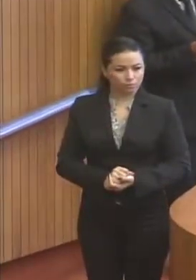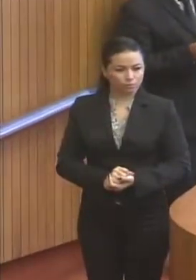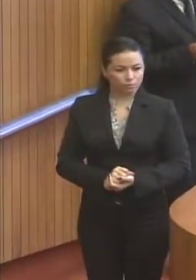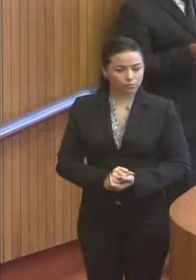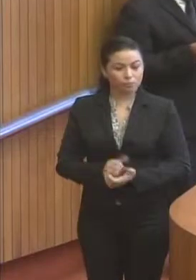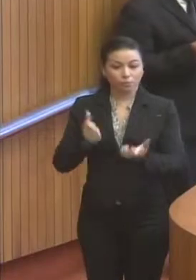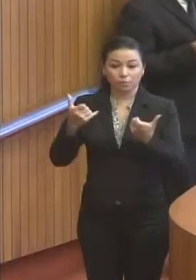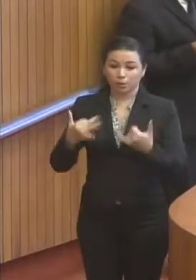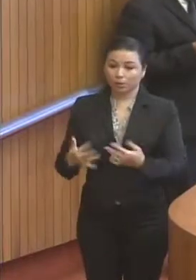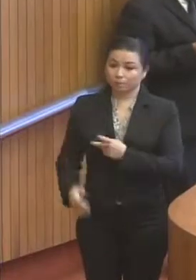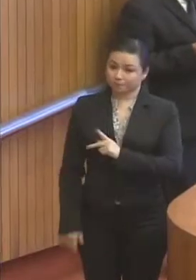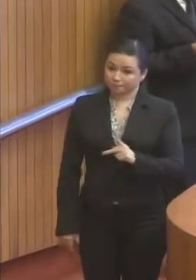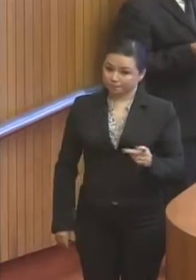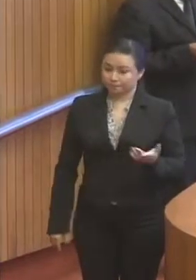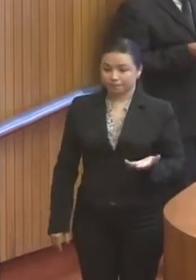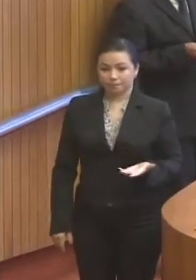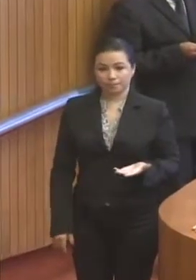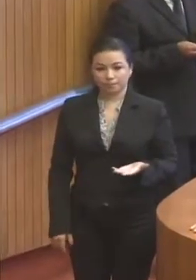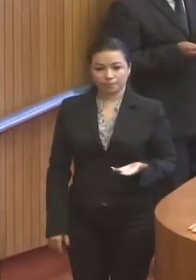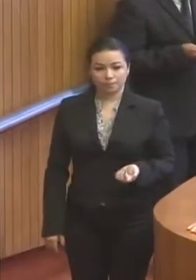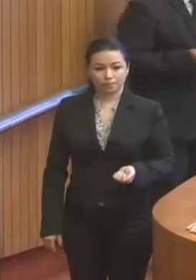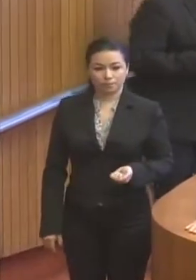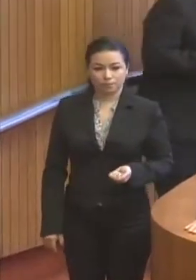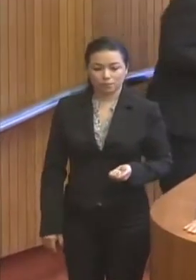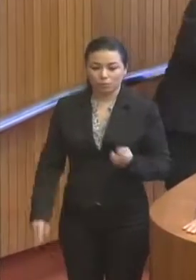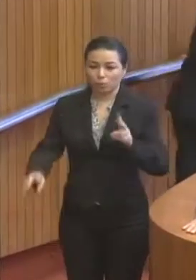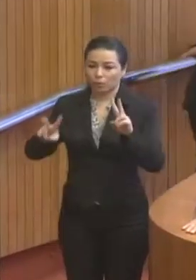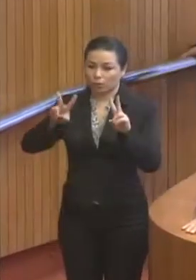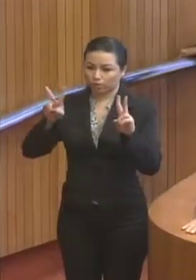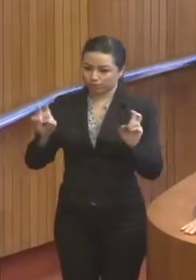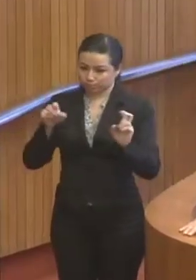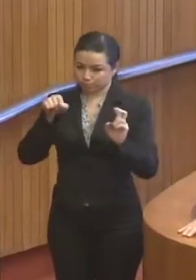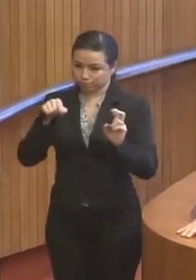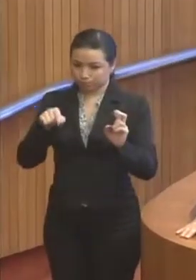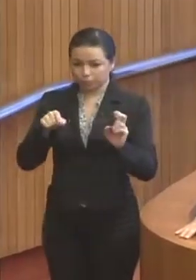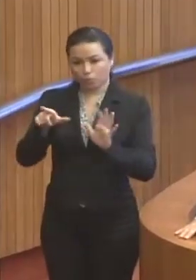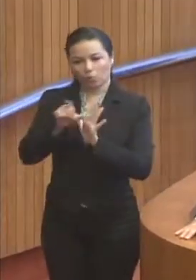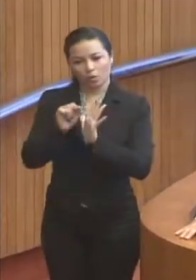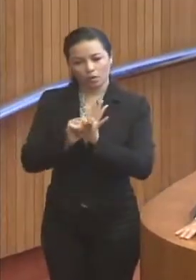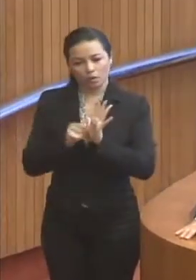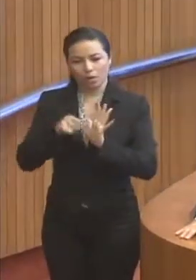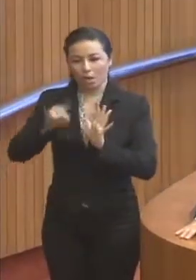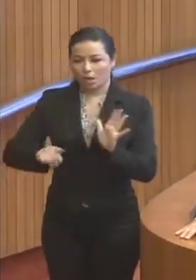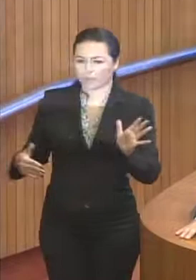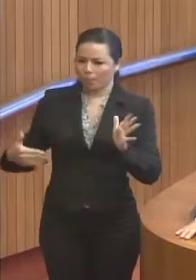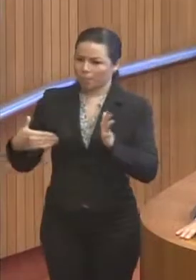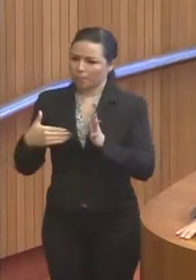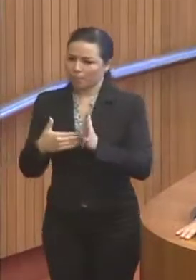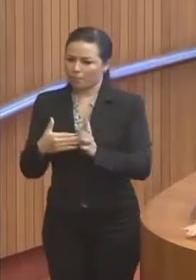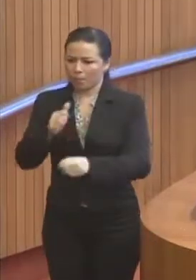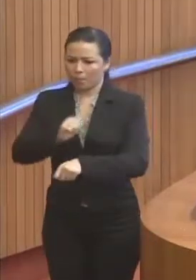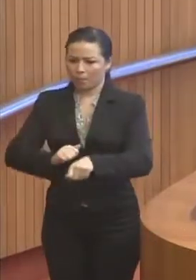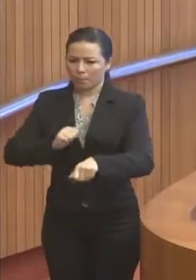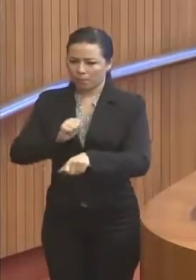Trata, seu presidente, o título do artigo é O Fim da Miséria.